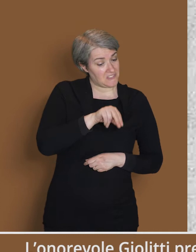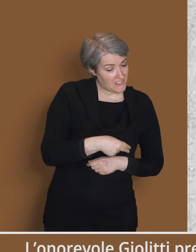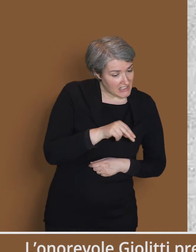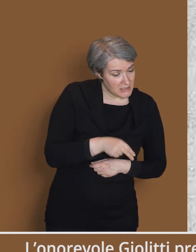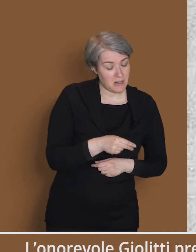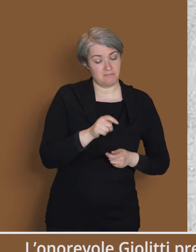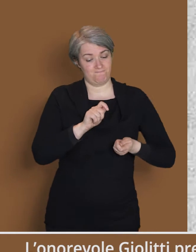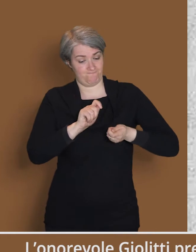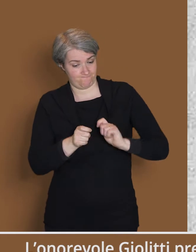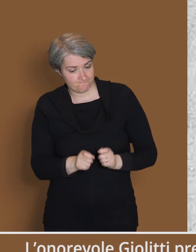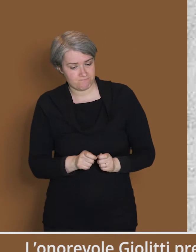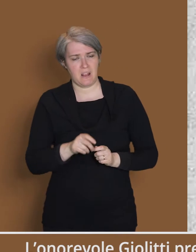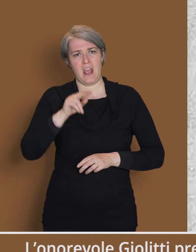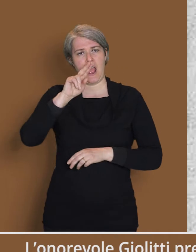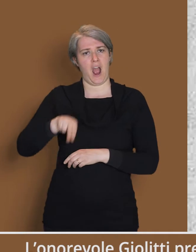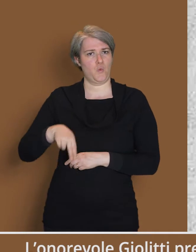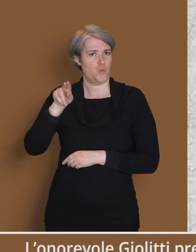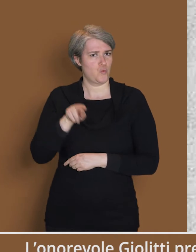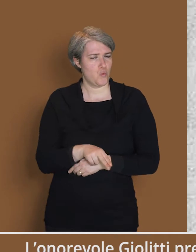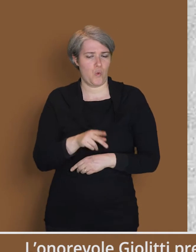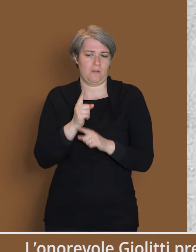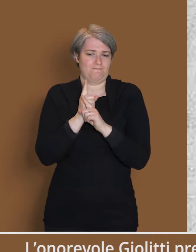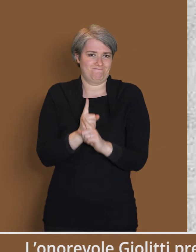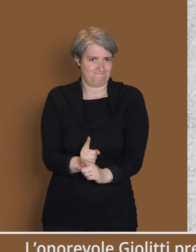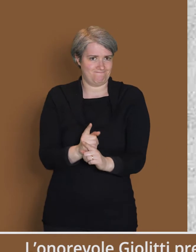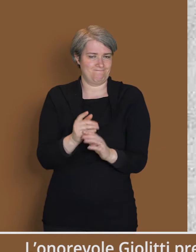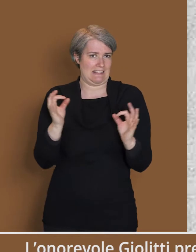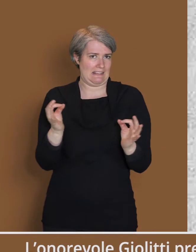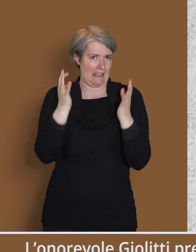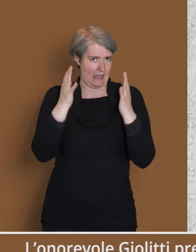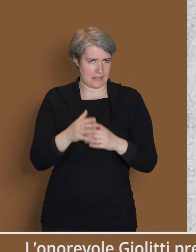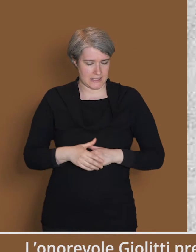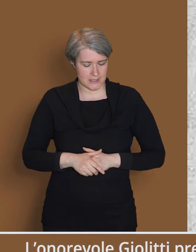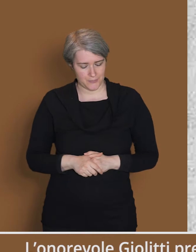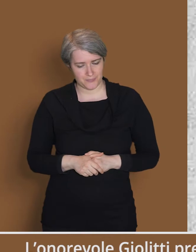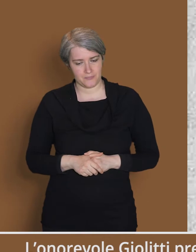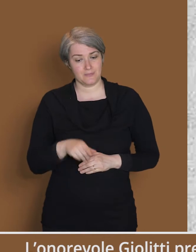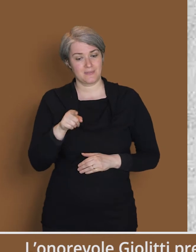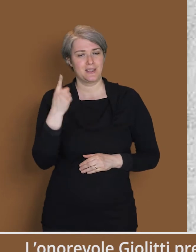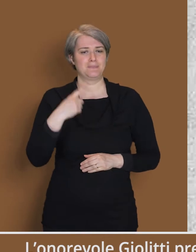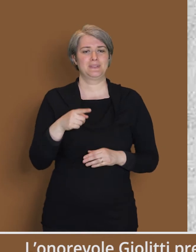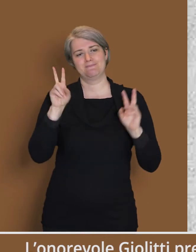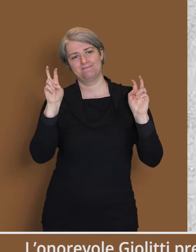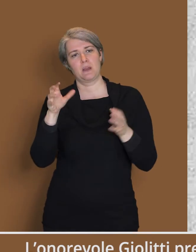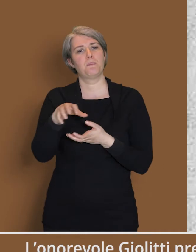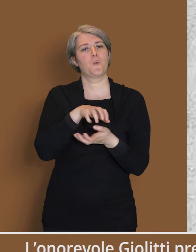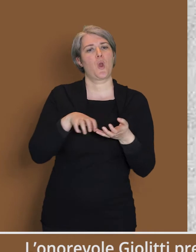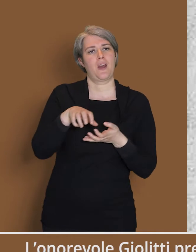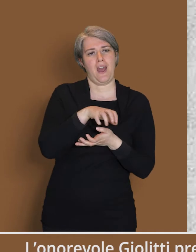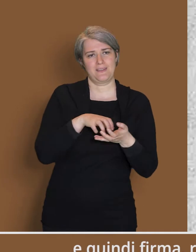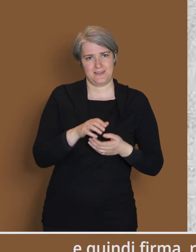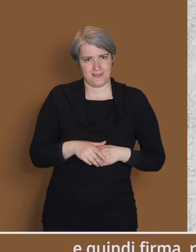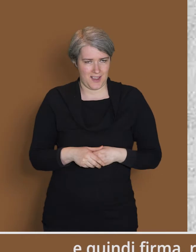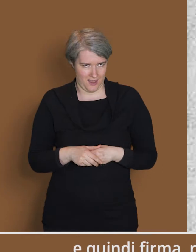L'On. Giolitti prende diretta cognizione di ogni pratica, che è quasi sempre il prodotto di sue precedenti disposizioni,